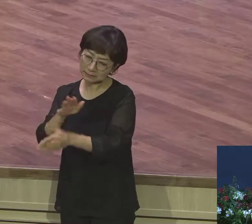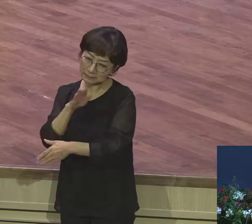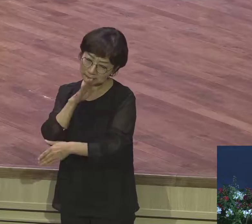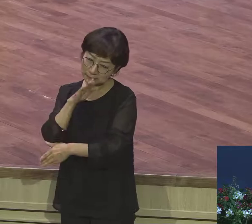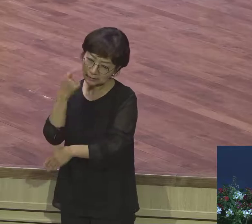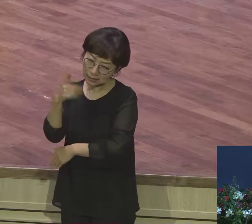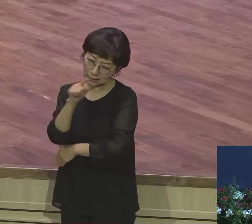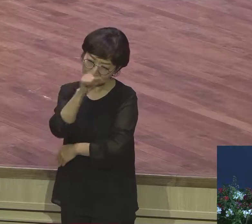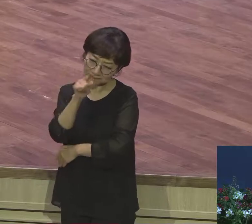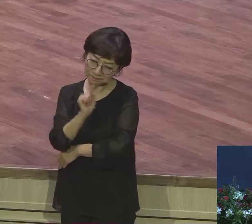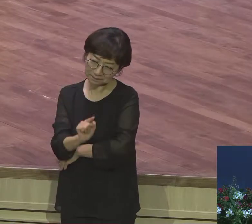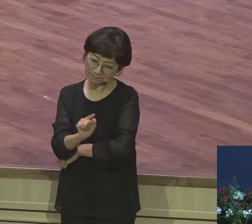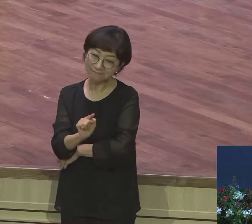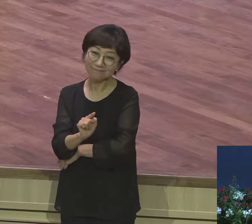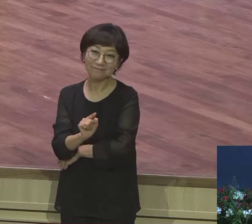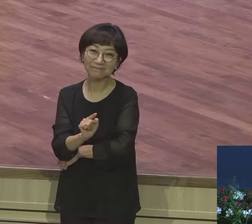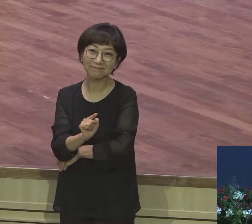라는 의심이 들 정도예요